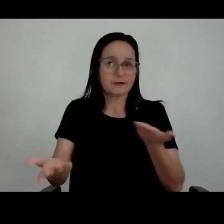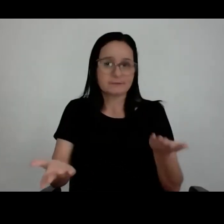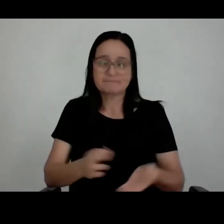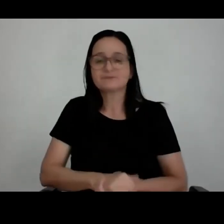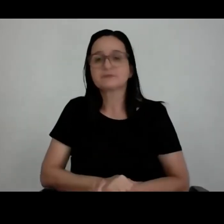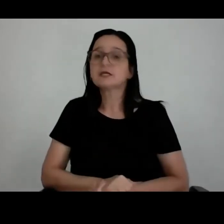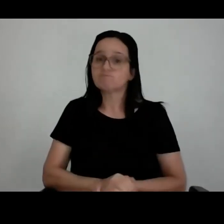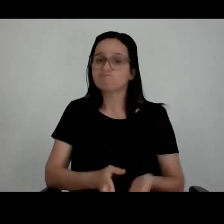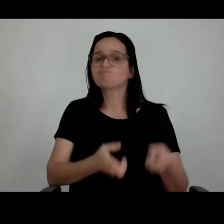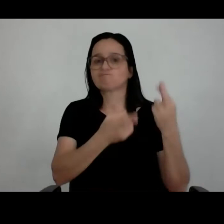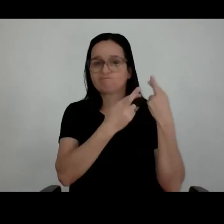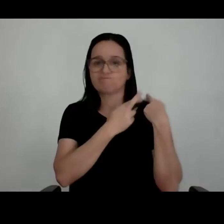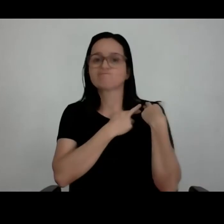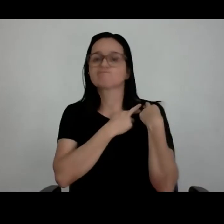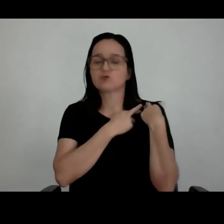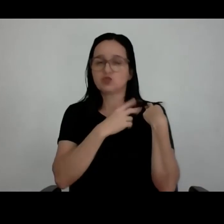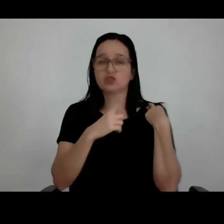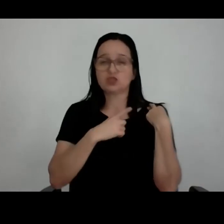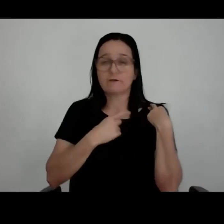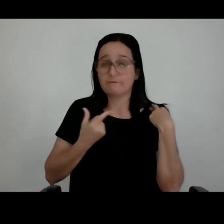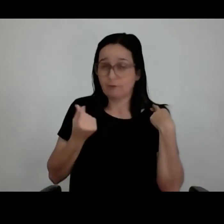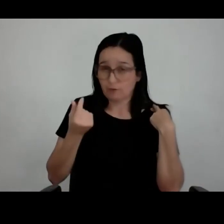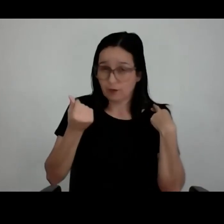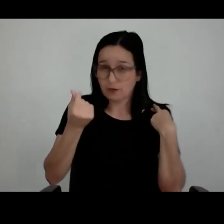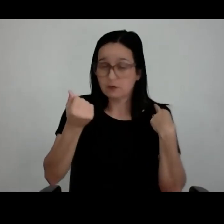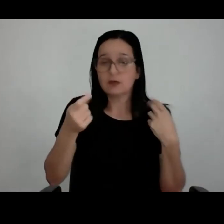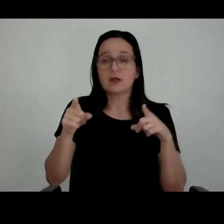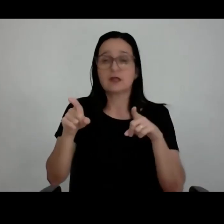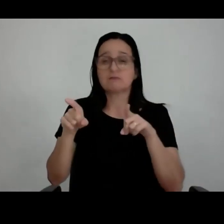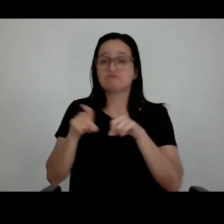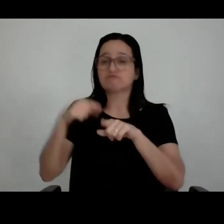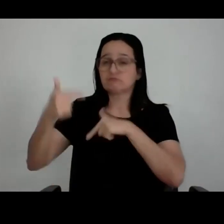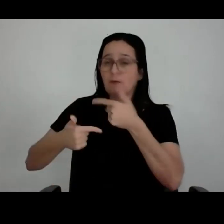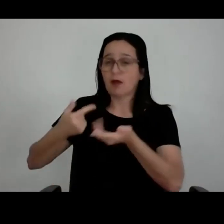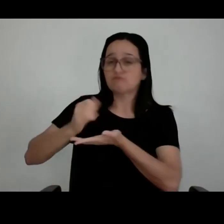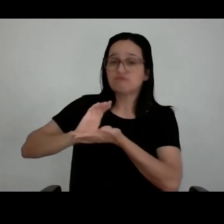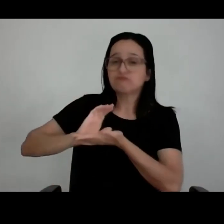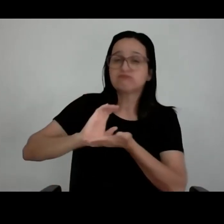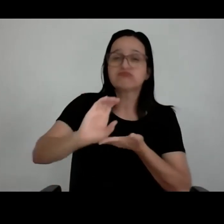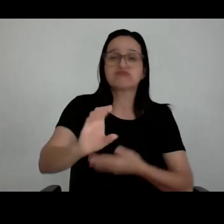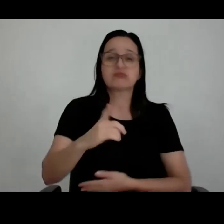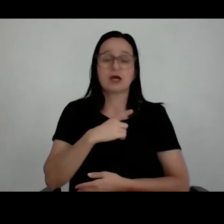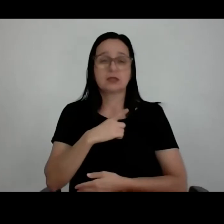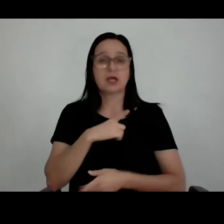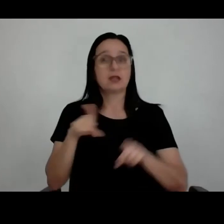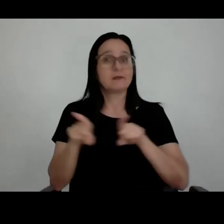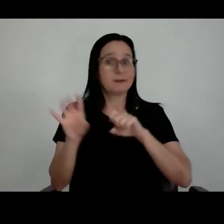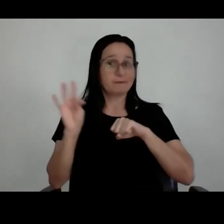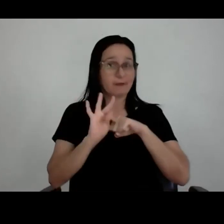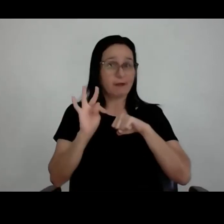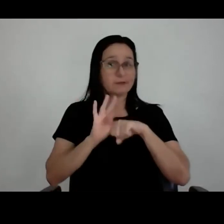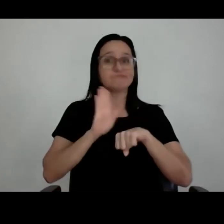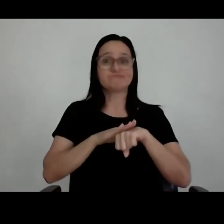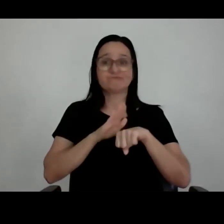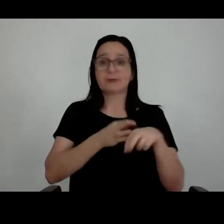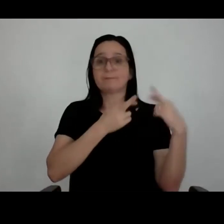Não só a responsabilidade financeira, com todo o investimento envolvido, mas a responsabilidade técnica e a